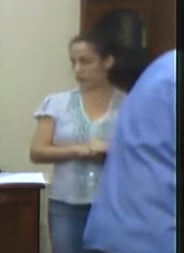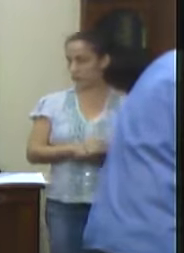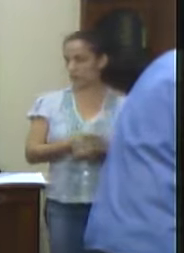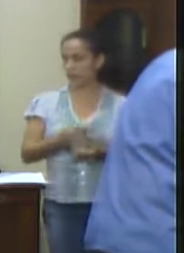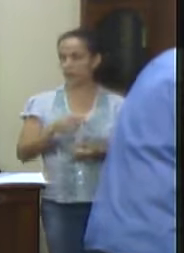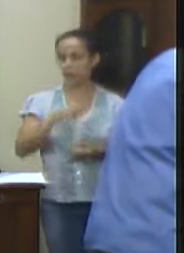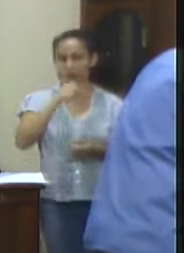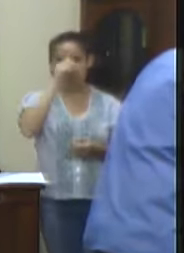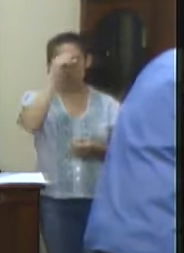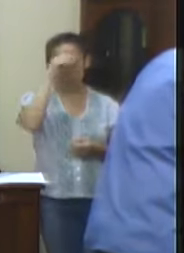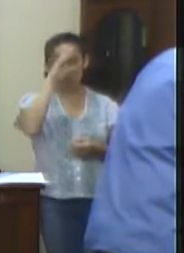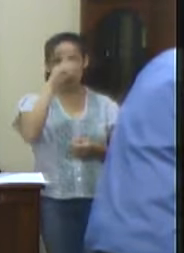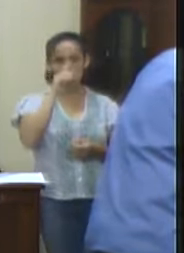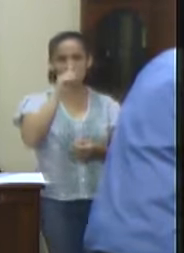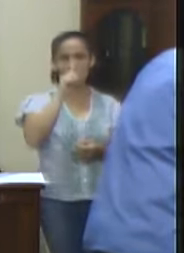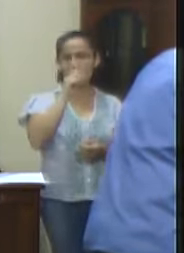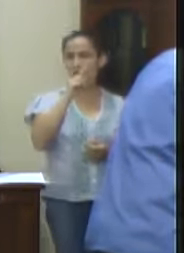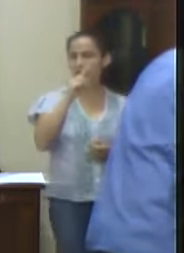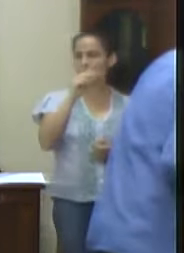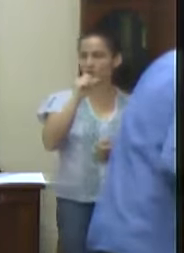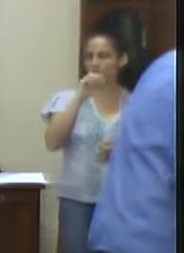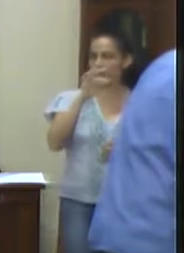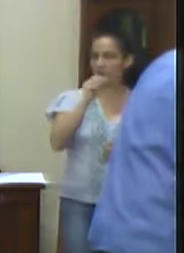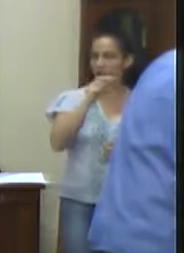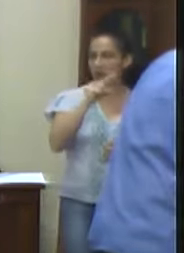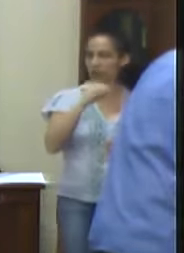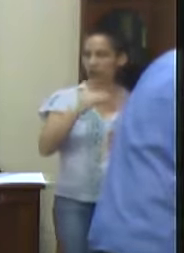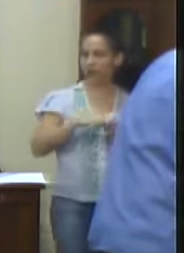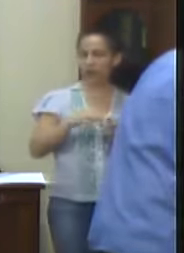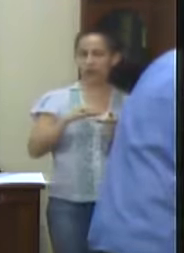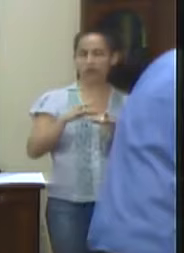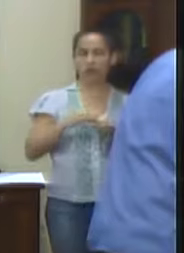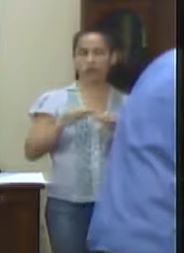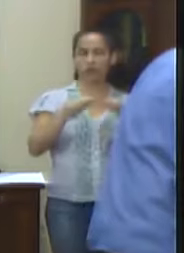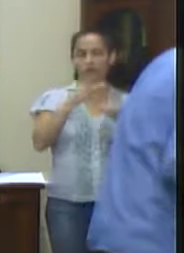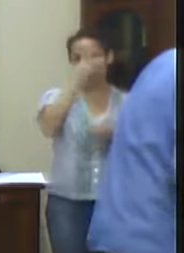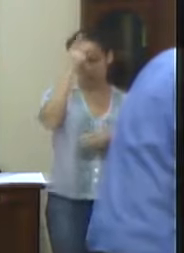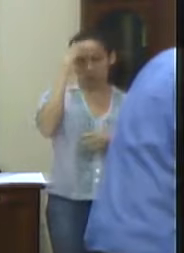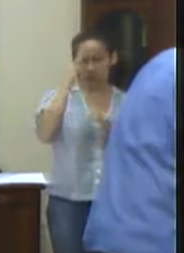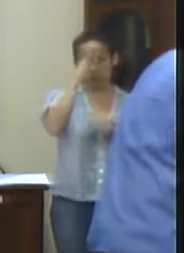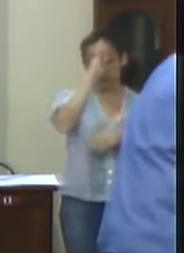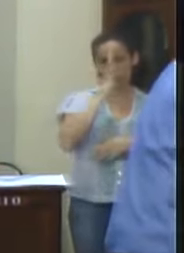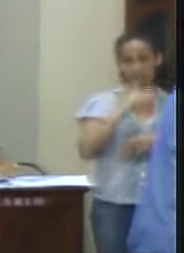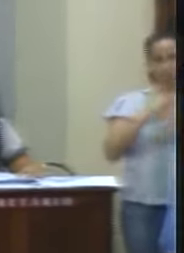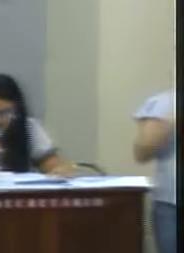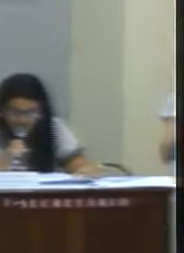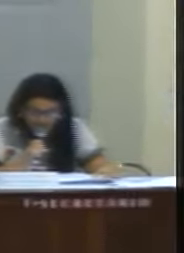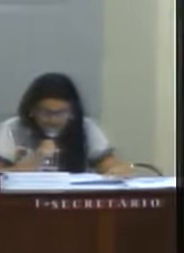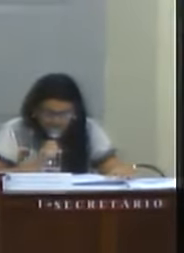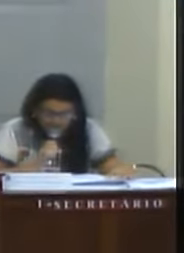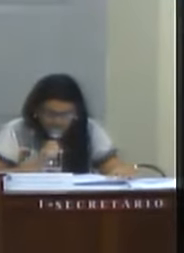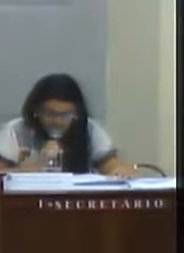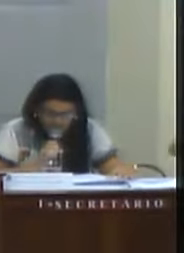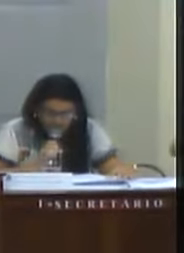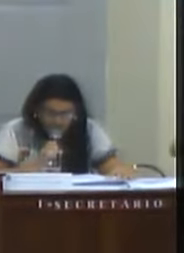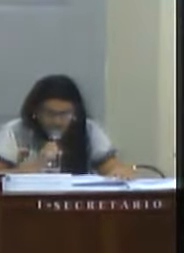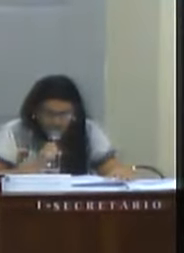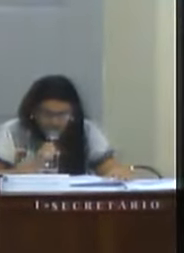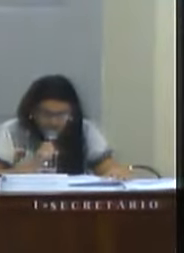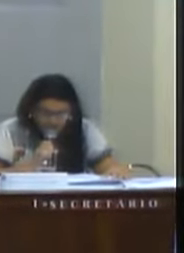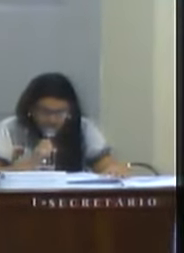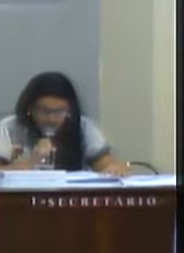Gustavo Monteiro Júnior. Instituição Privada que atende gratuitamente a população de conservatória e distritos vizinhos.